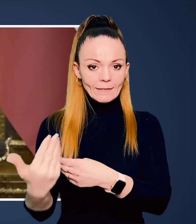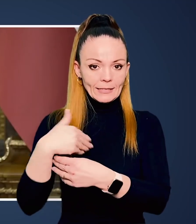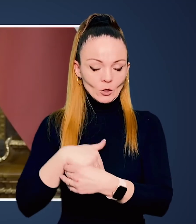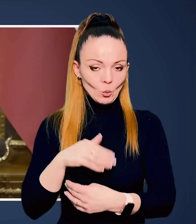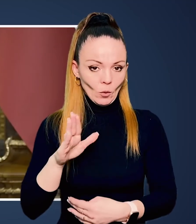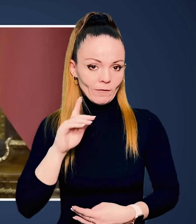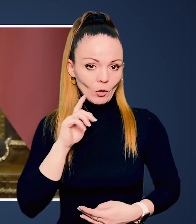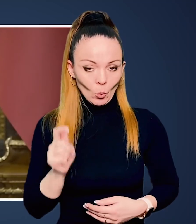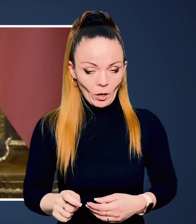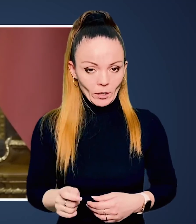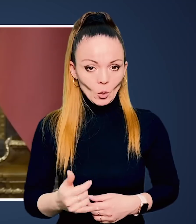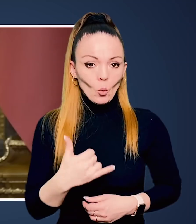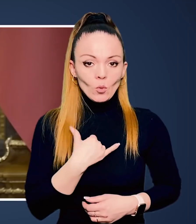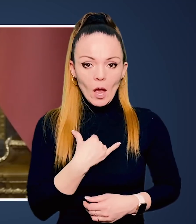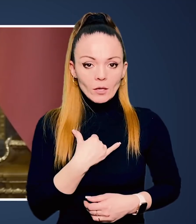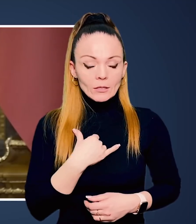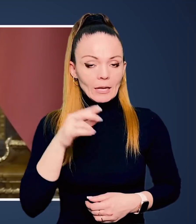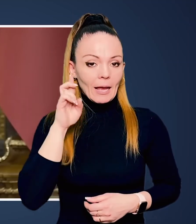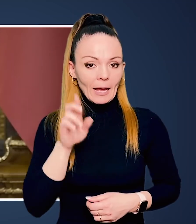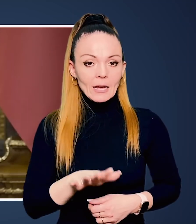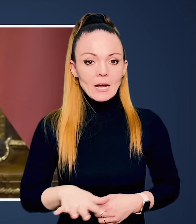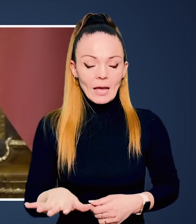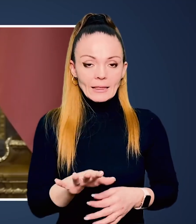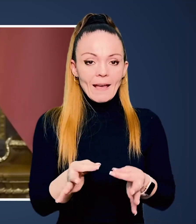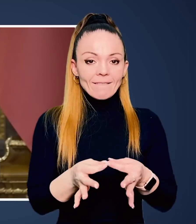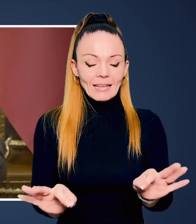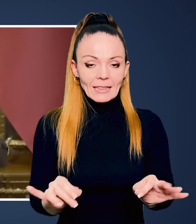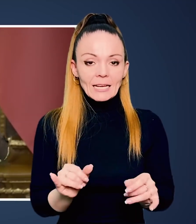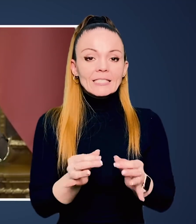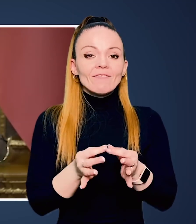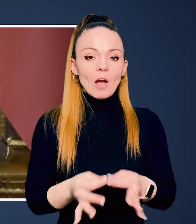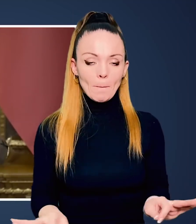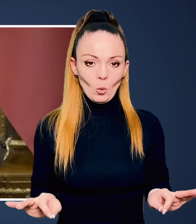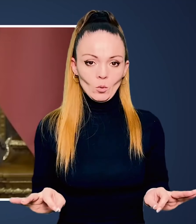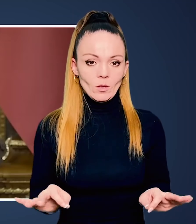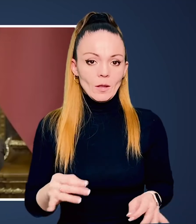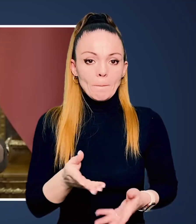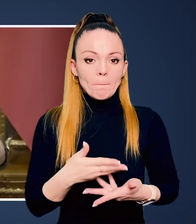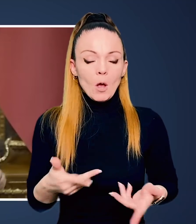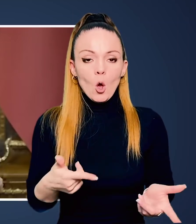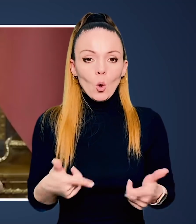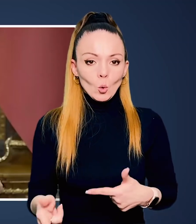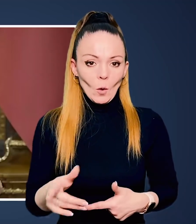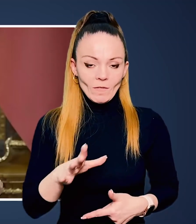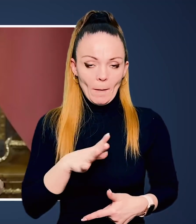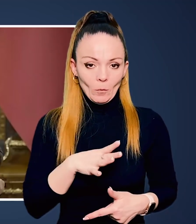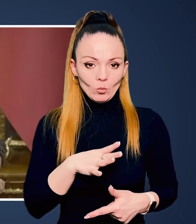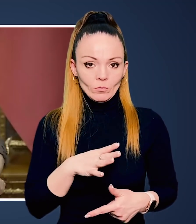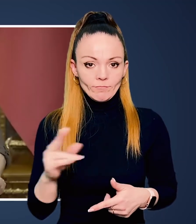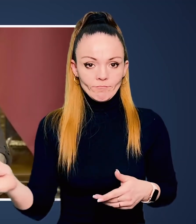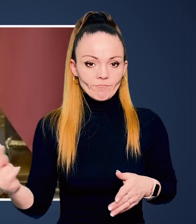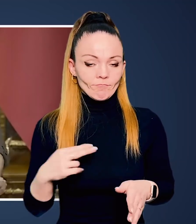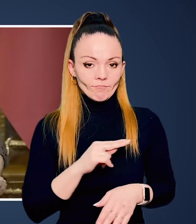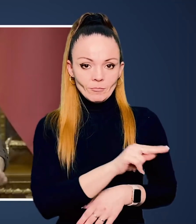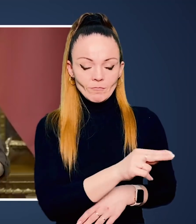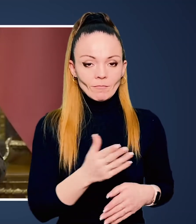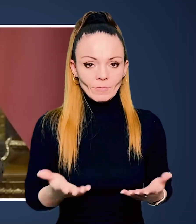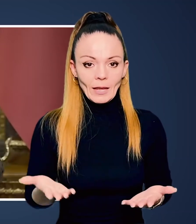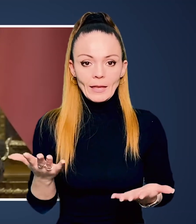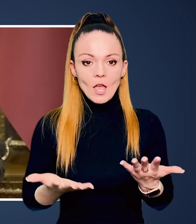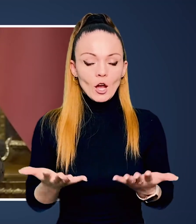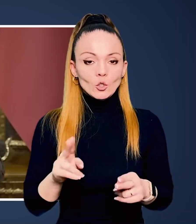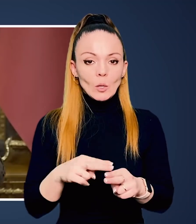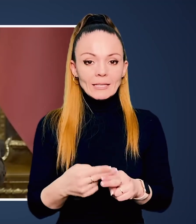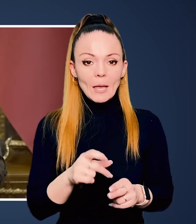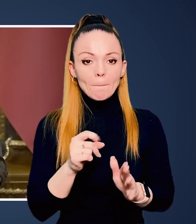президента Німеччини щодо візиту в Україну. У нас країна вільна, свободна і ми готові